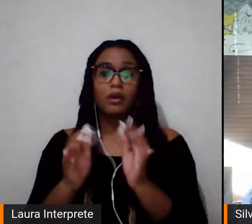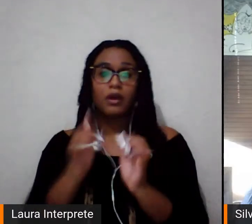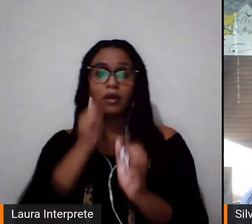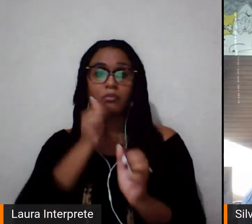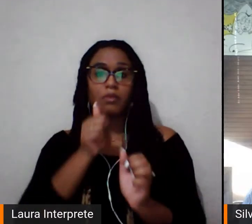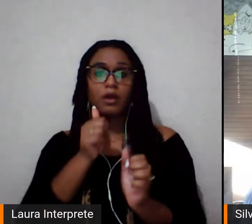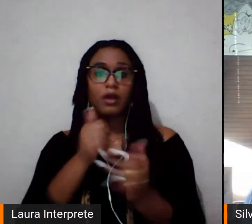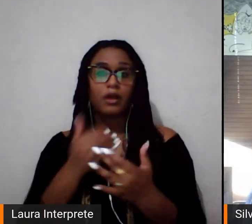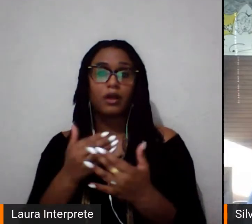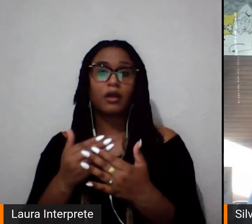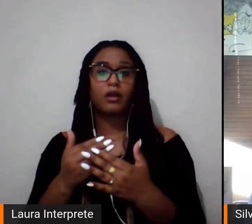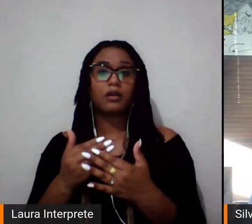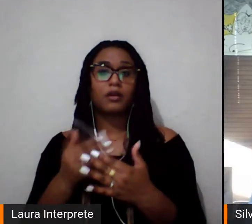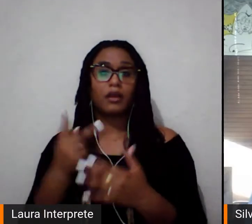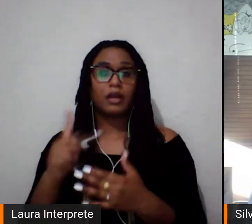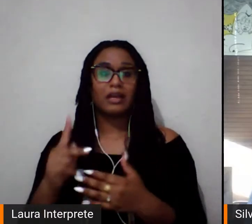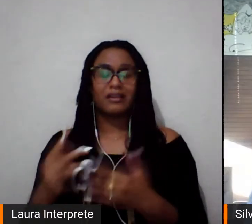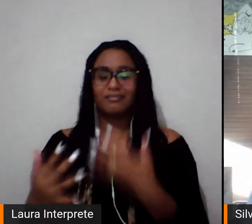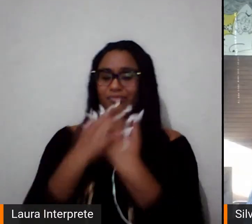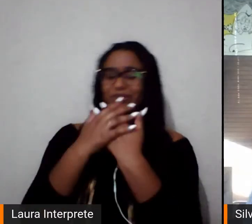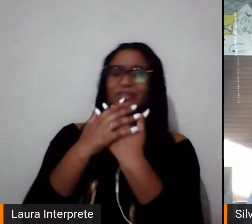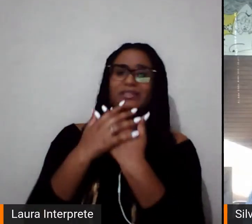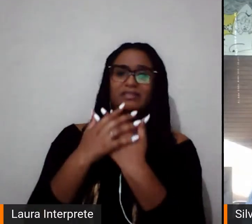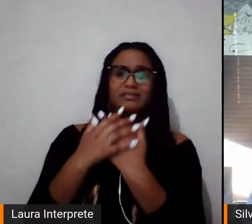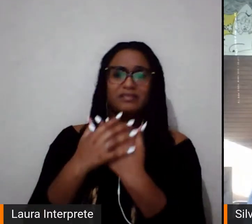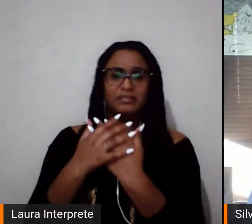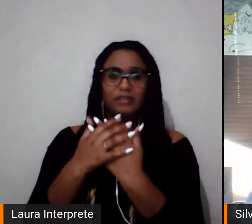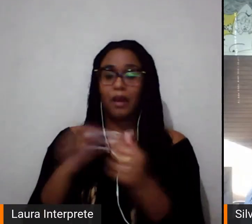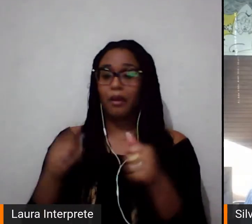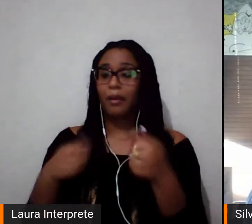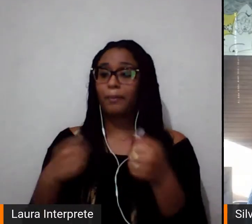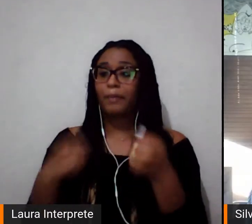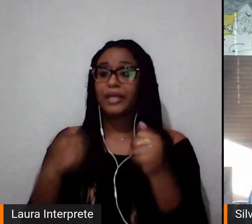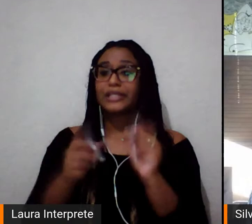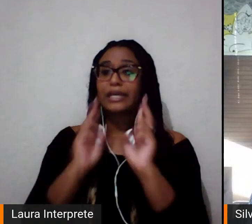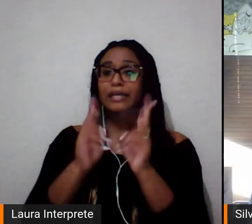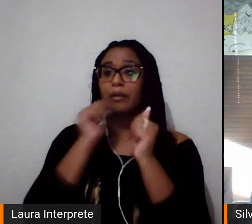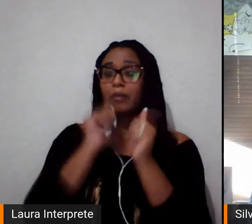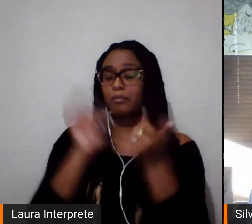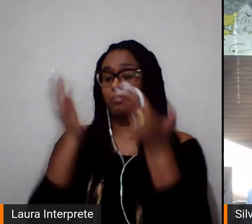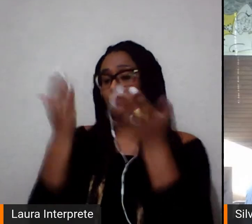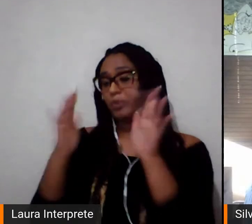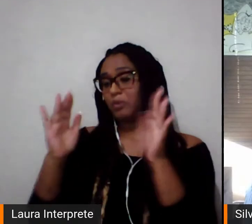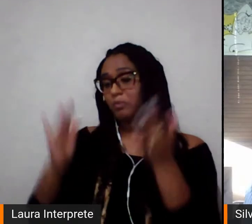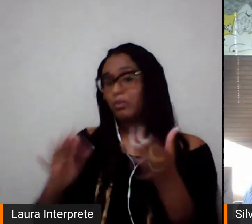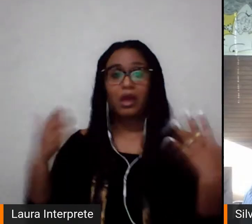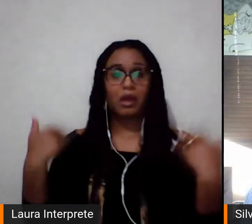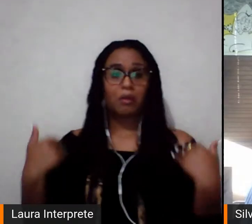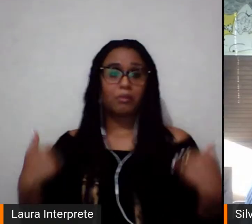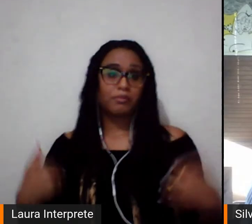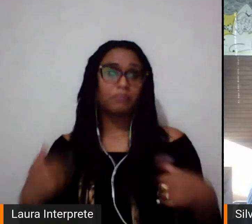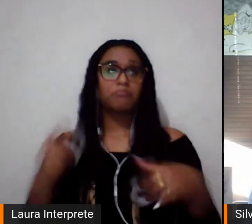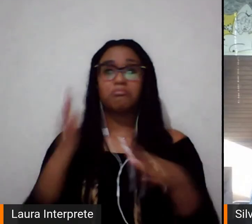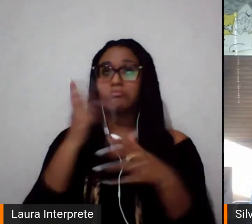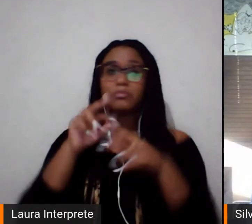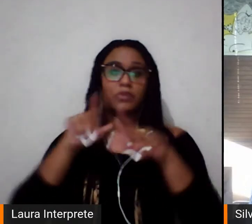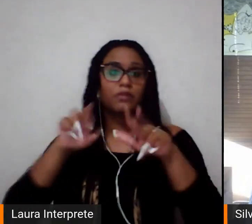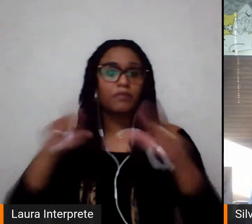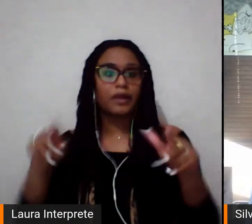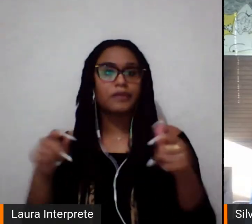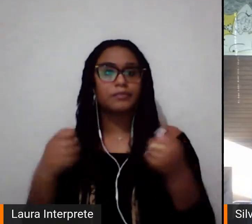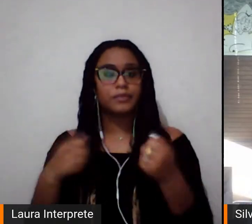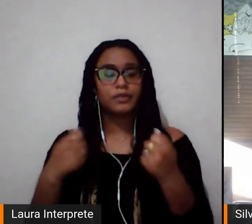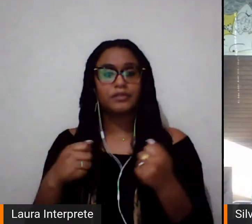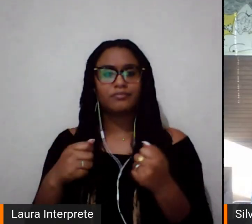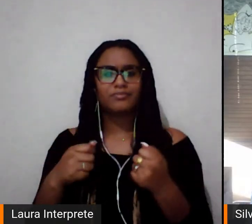elas sofrem uma série de violências e essas violências podem afastá-las do esporte. Gostaria ainda de dizer que